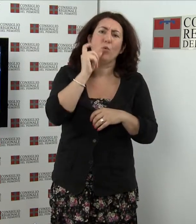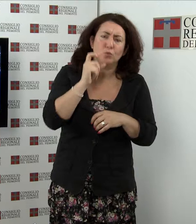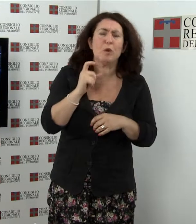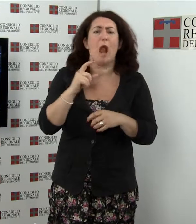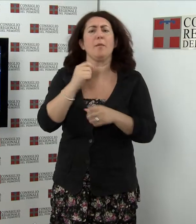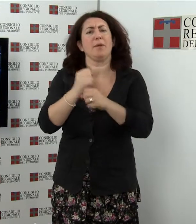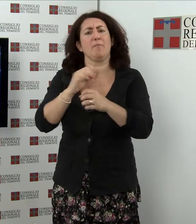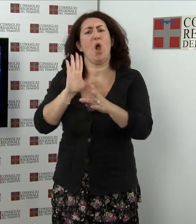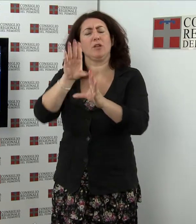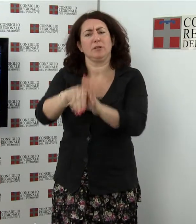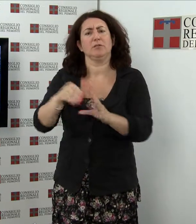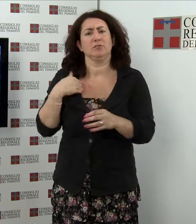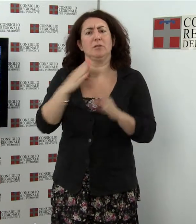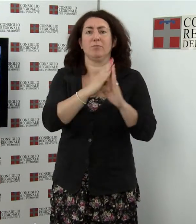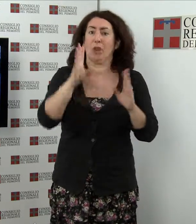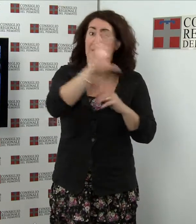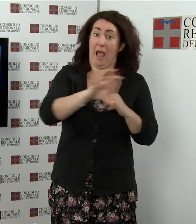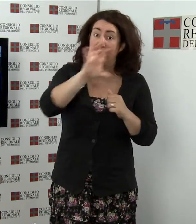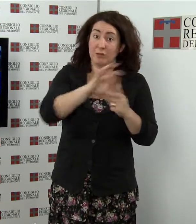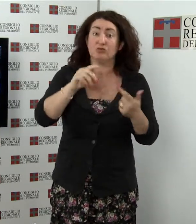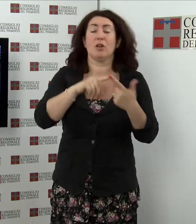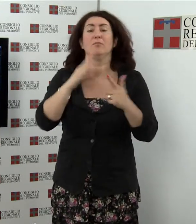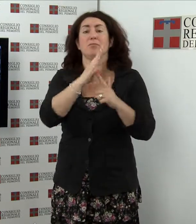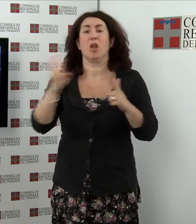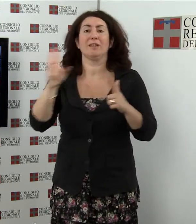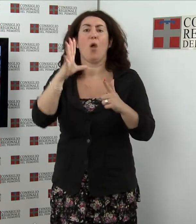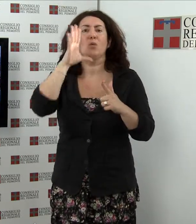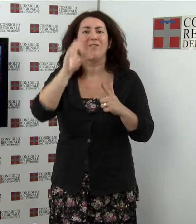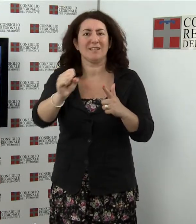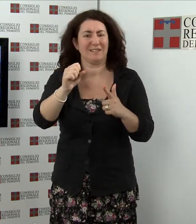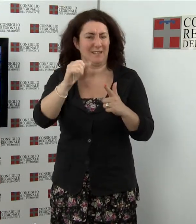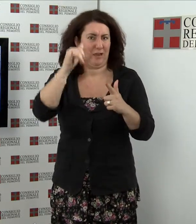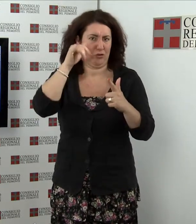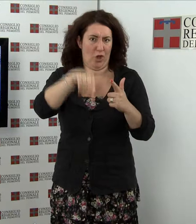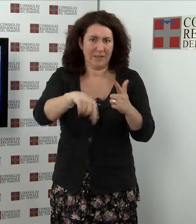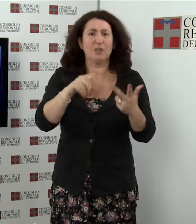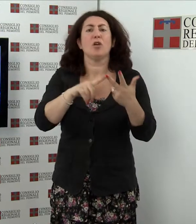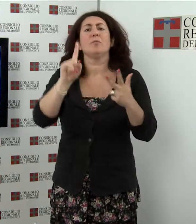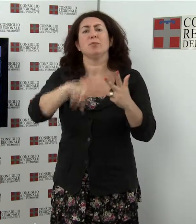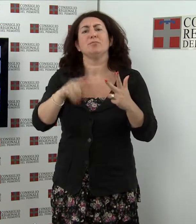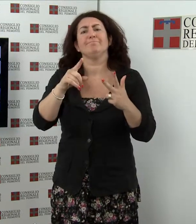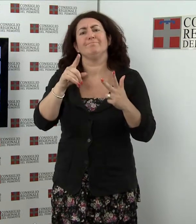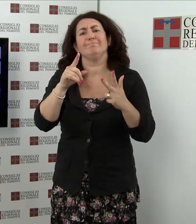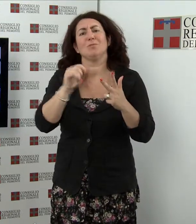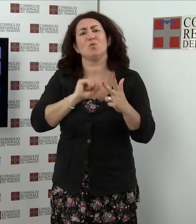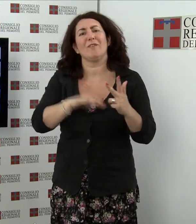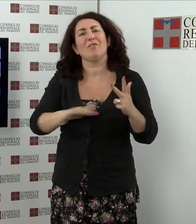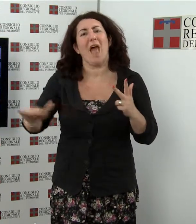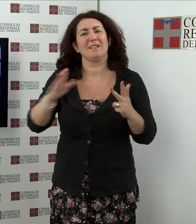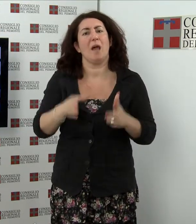Nazionale Universitaria di Torino, il Museo della Scuola e del Libro per l'Infanzia di Palazzo Barolo. Libri di editori piemontesi vengono presentati su un tram